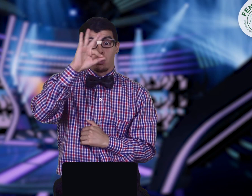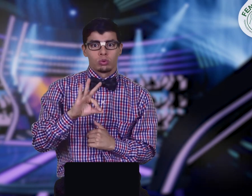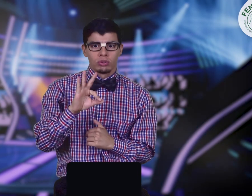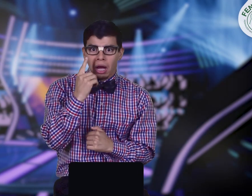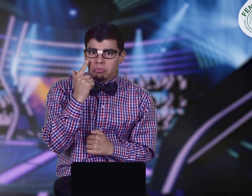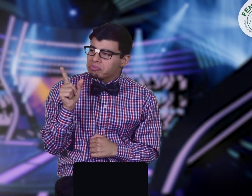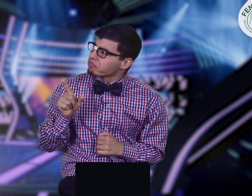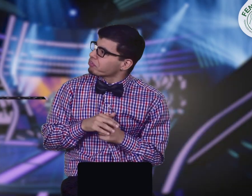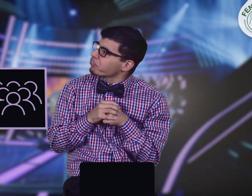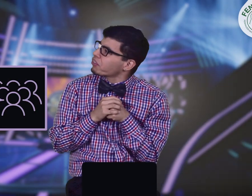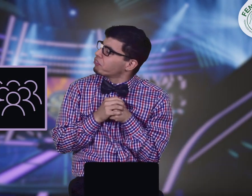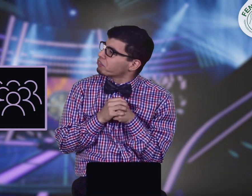Miremos cuál era más votada.